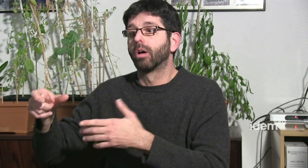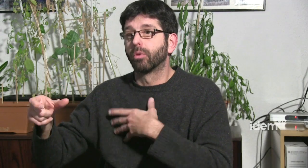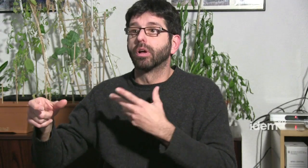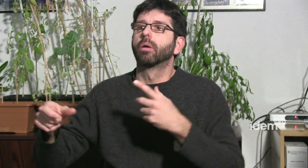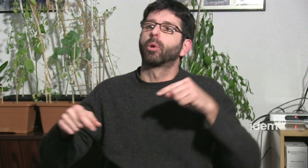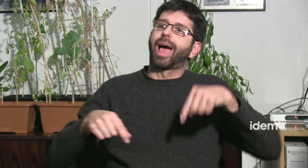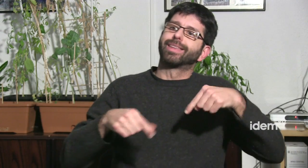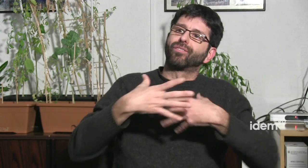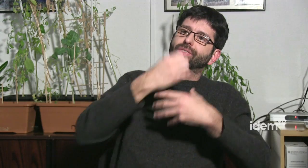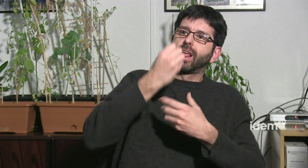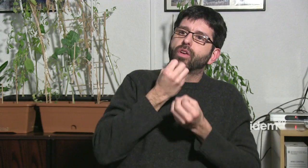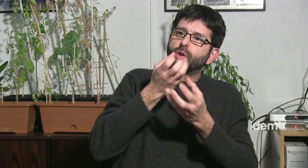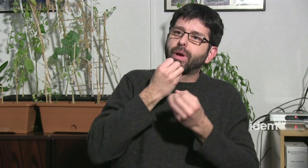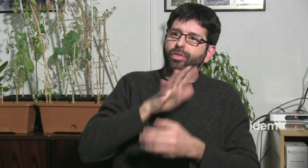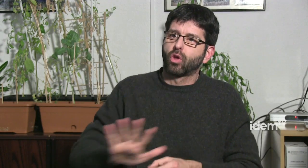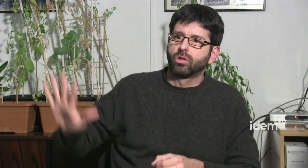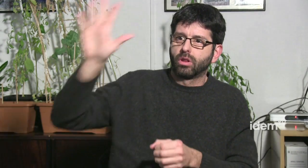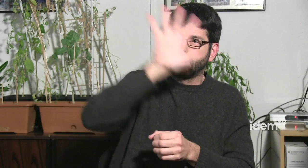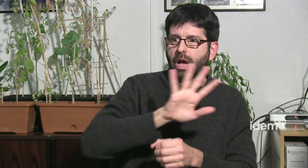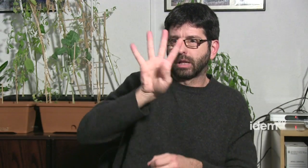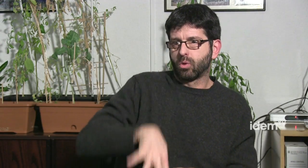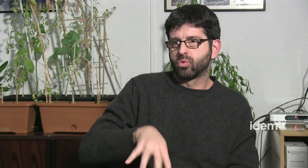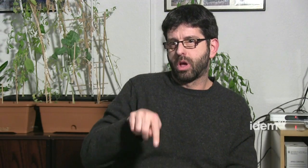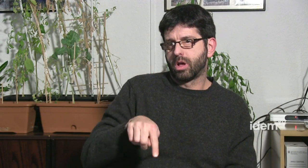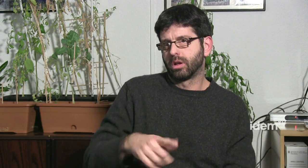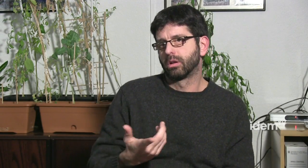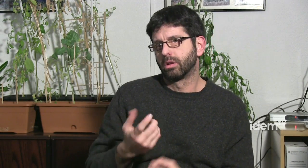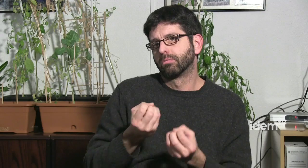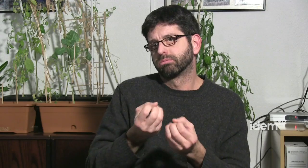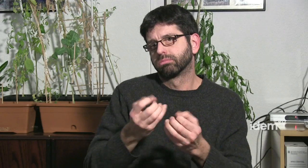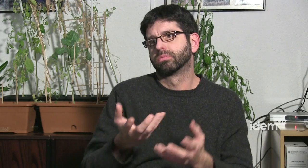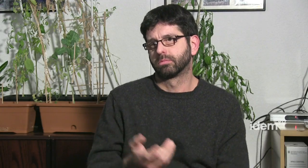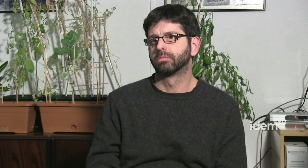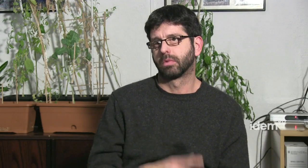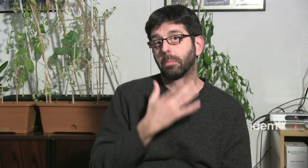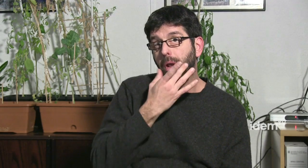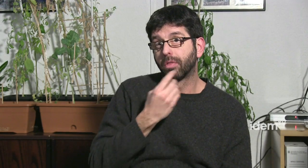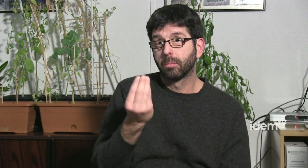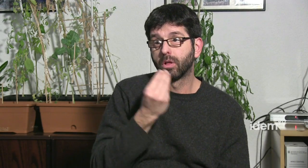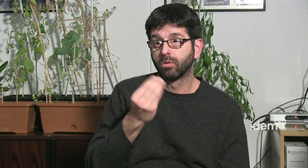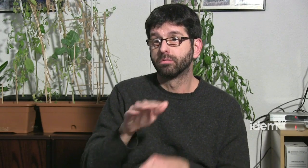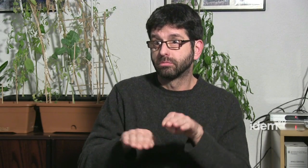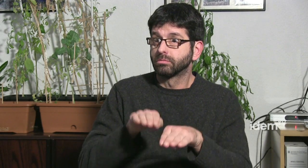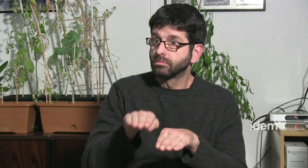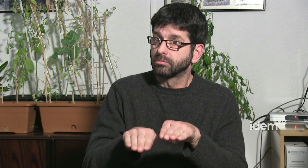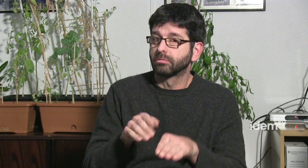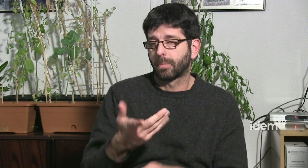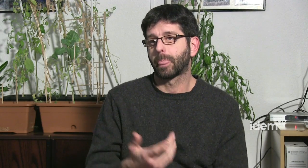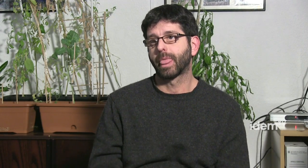l'associació Lambda i FESOCA han fet una feina conjunta per treballar